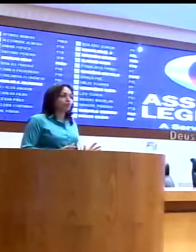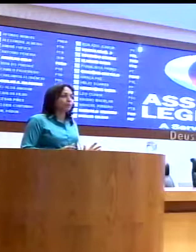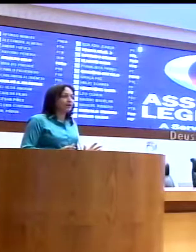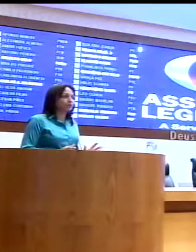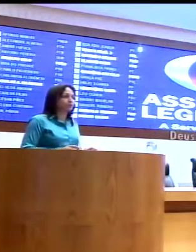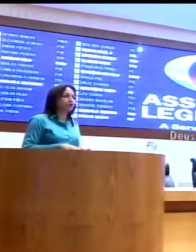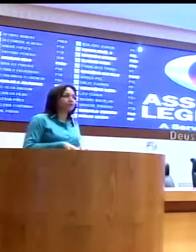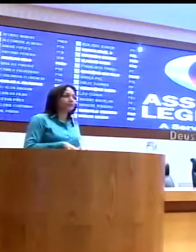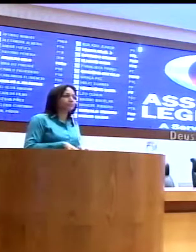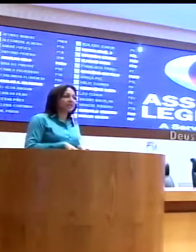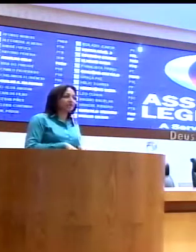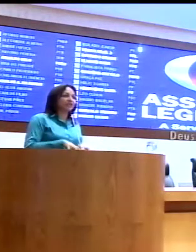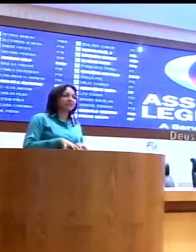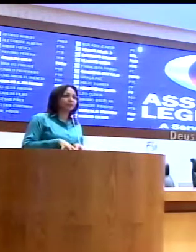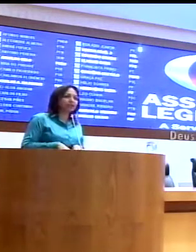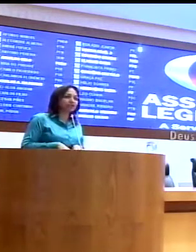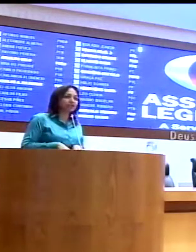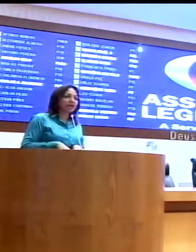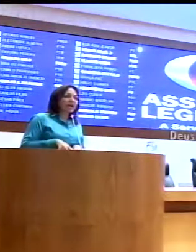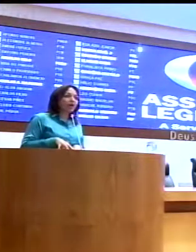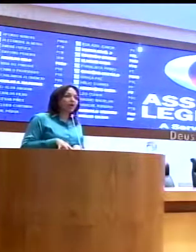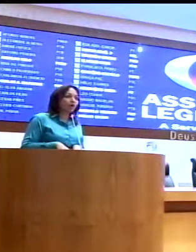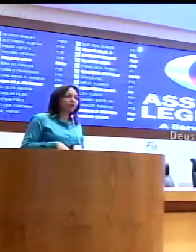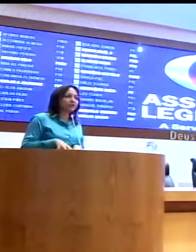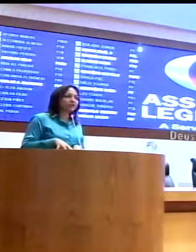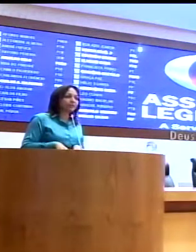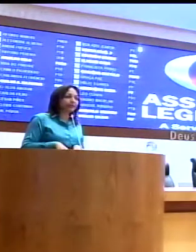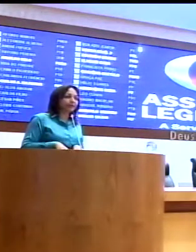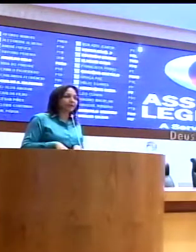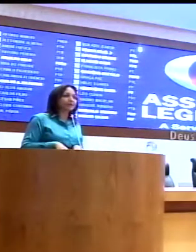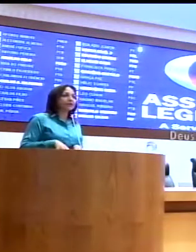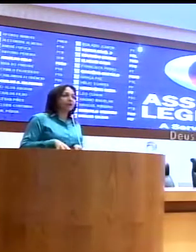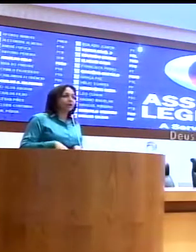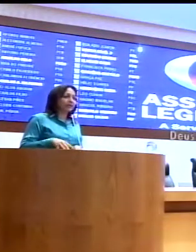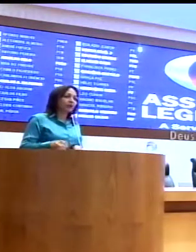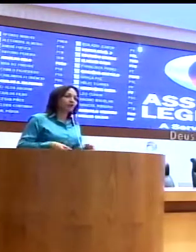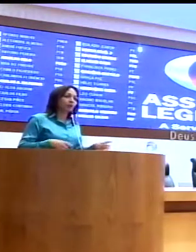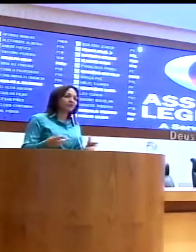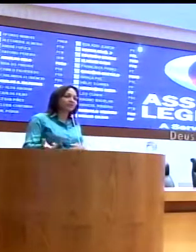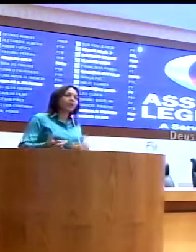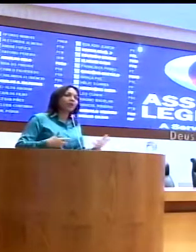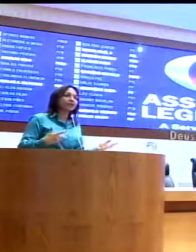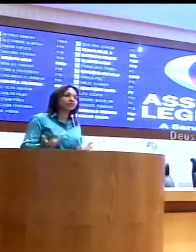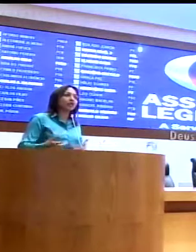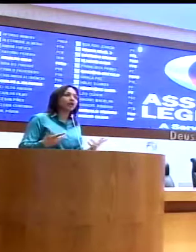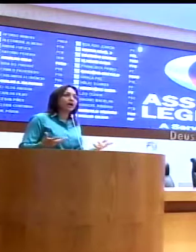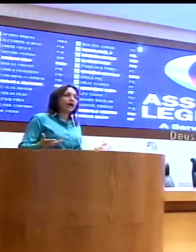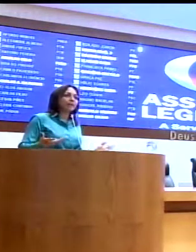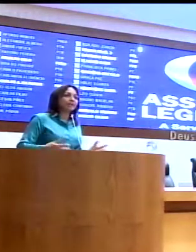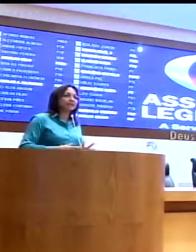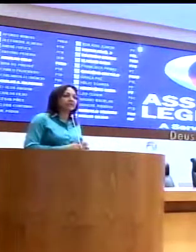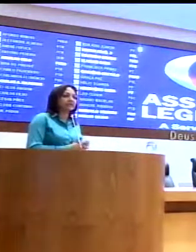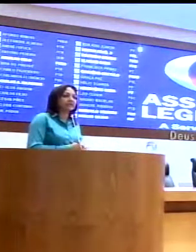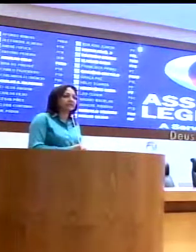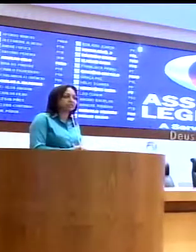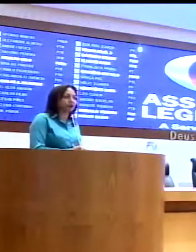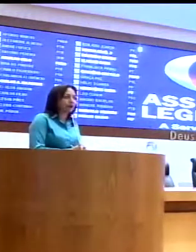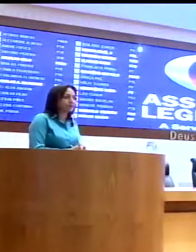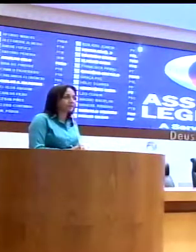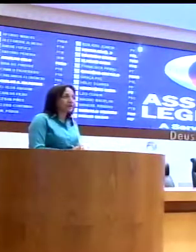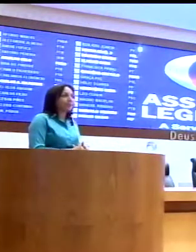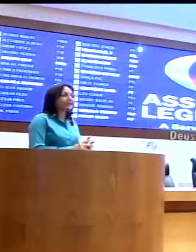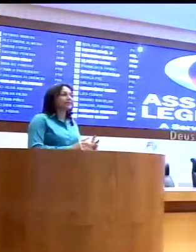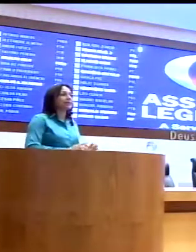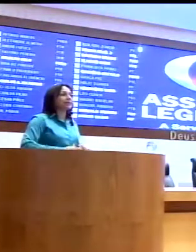dado preocupante, porque, infelizmente, é onde também, naturalmente, que não é só apenas crianças